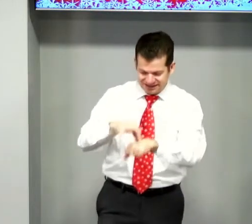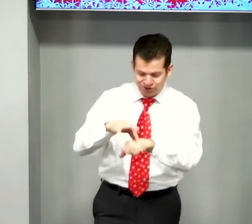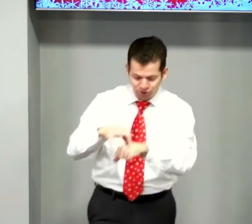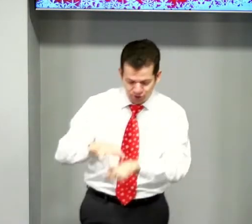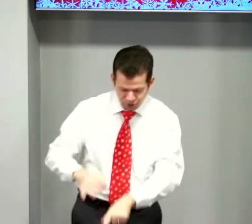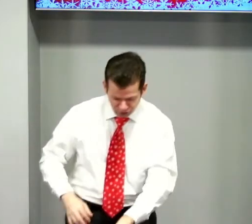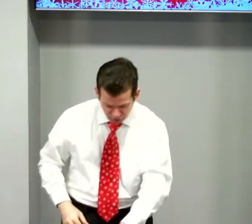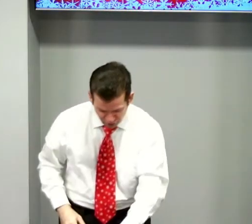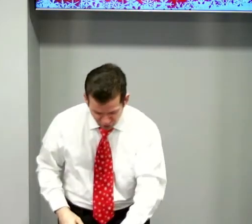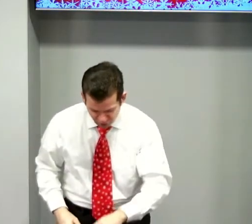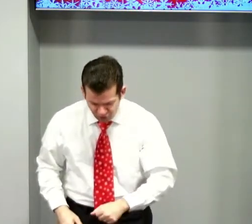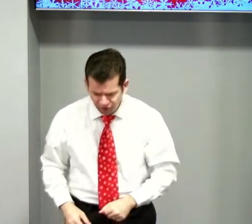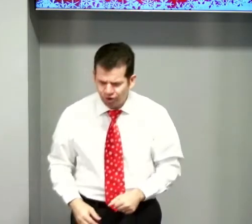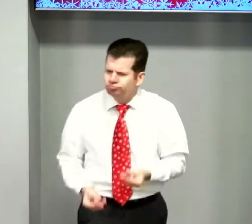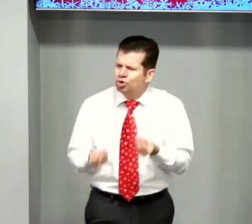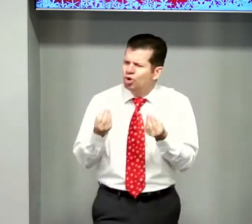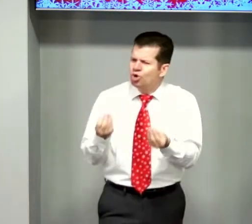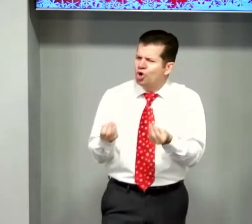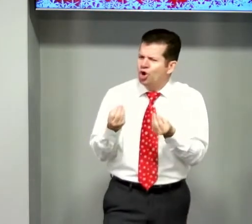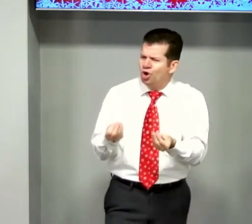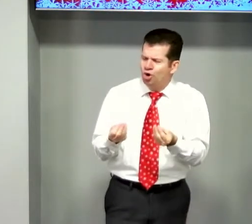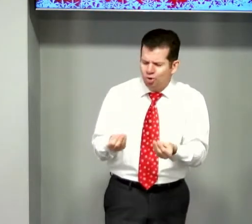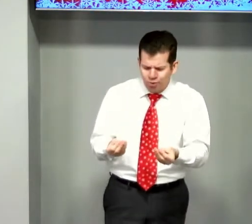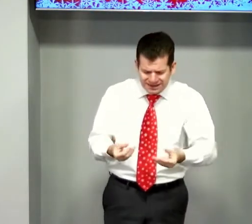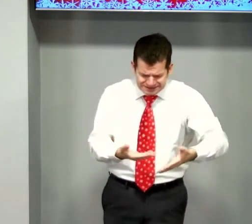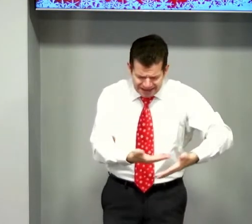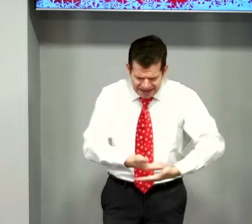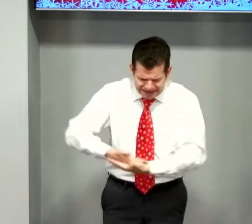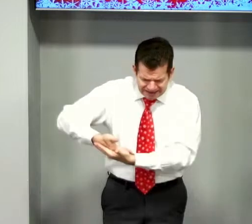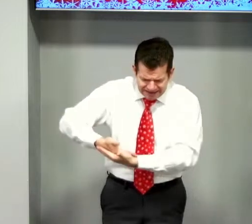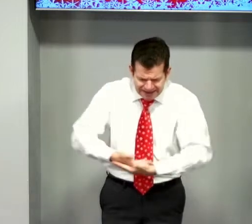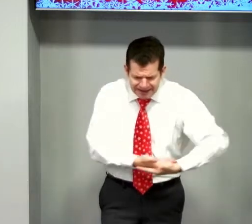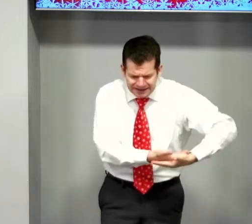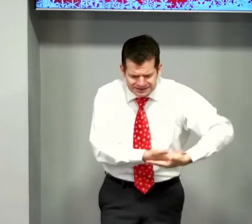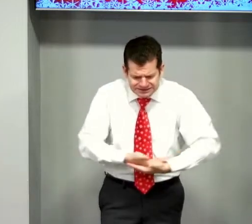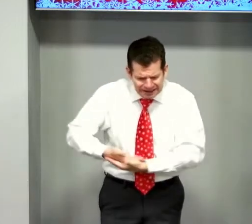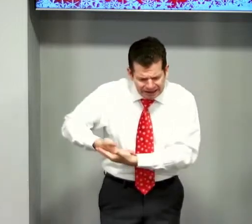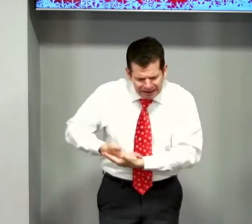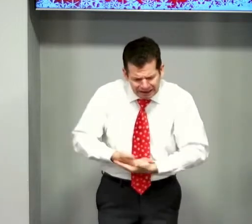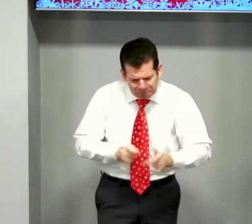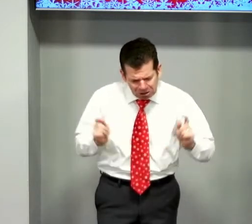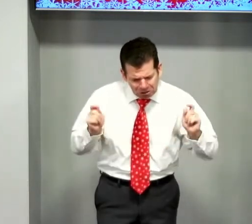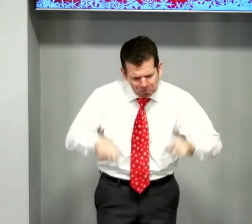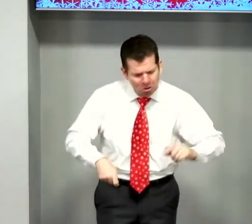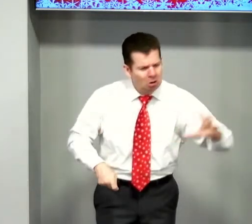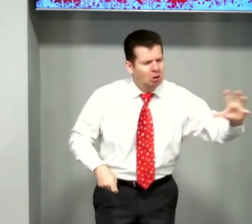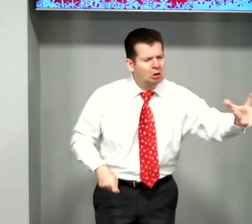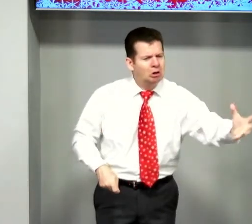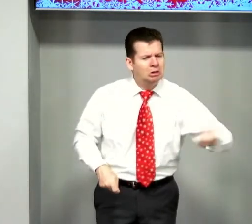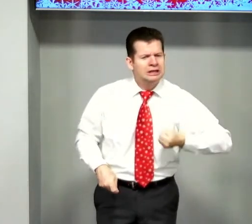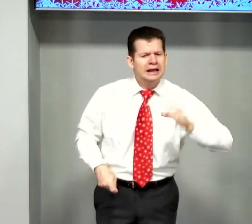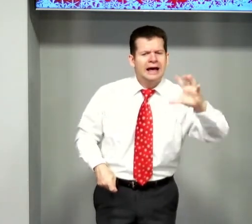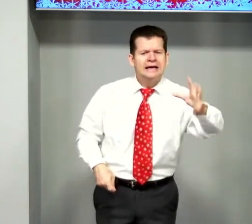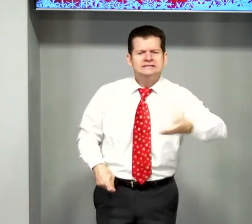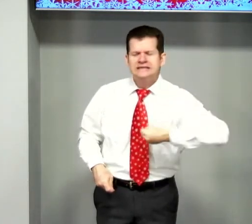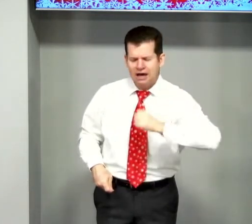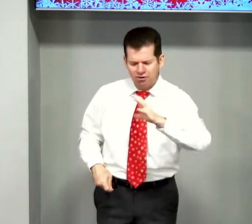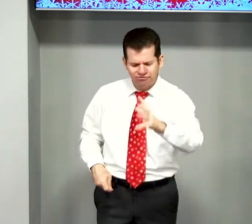tornou, Como essa criança, Poderá salvar,